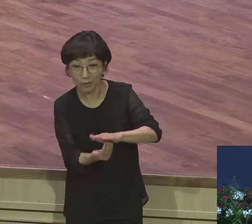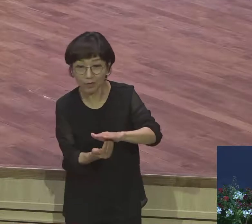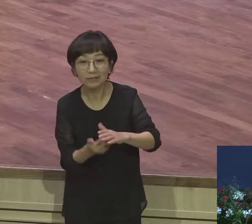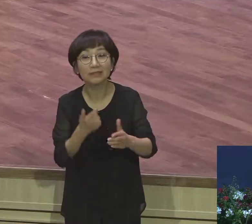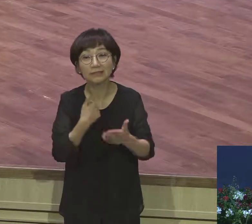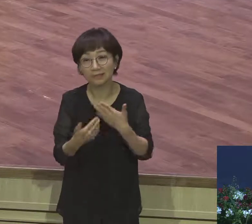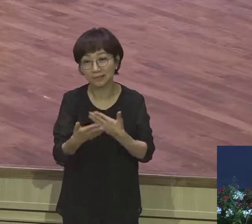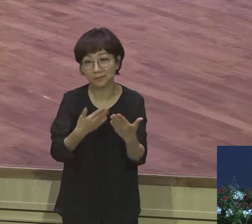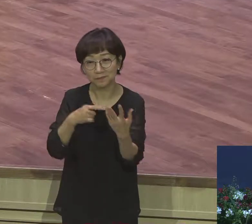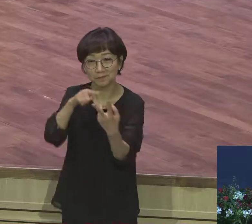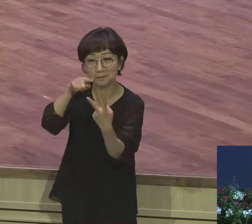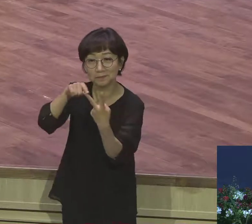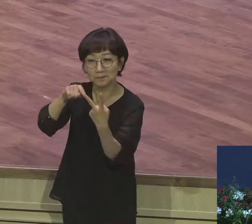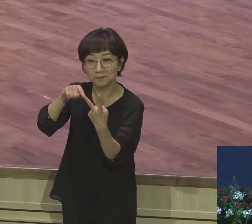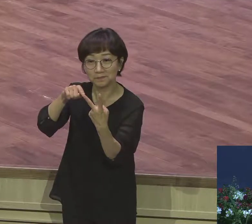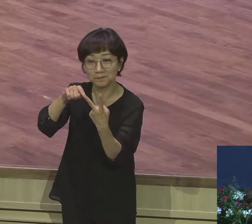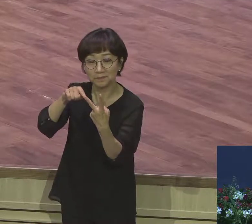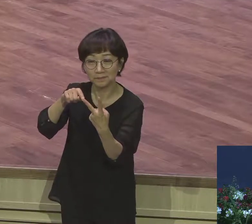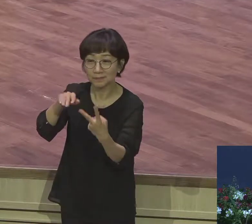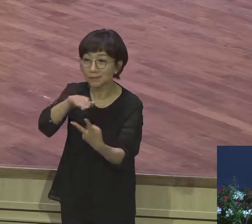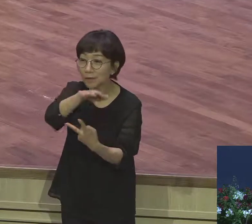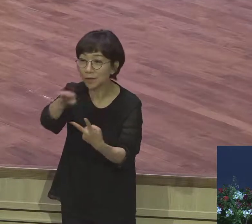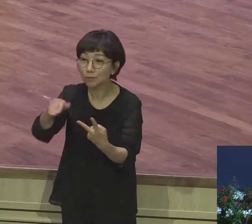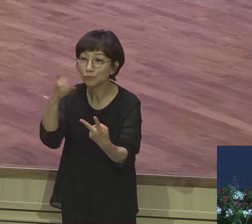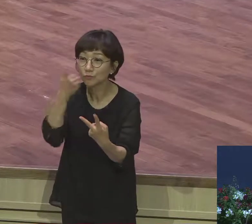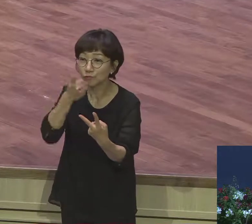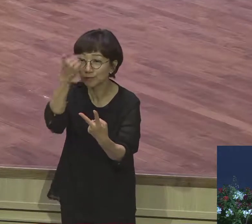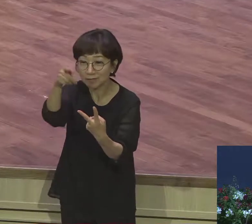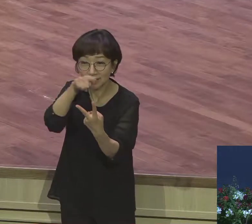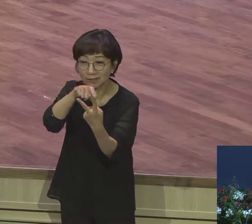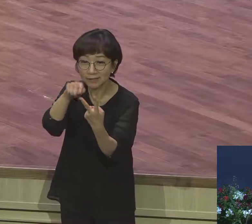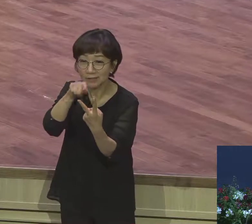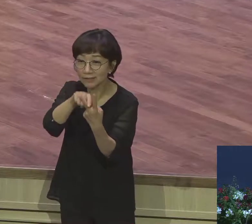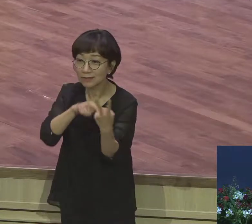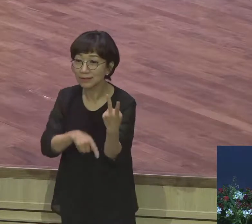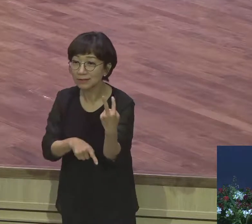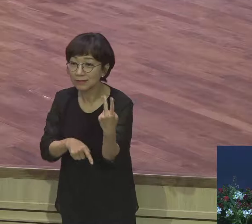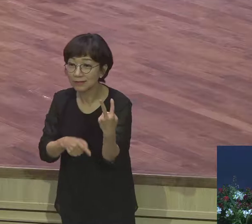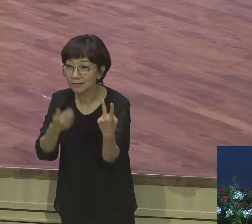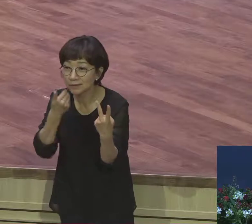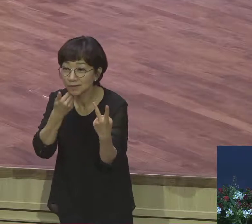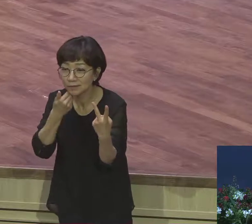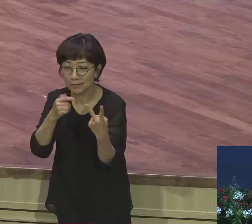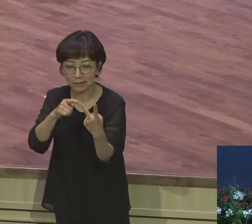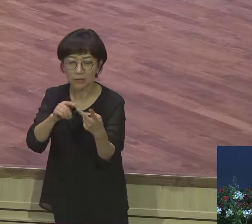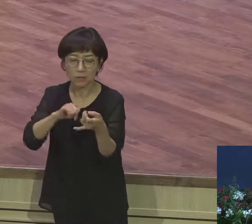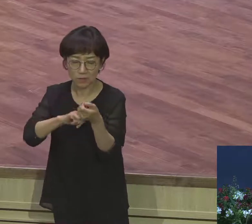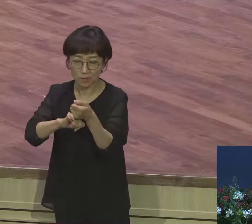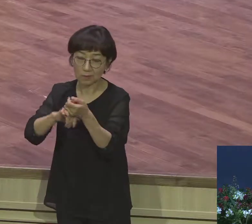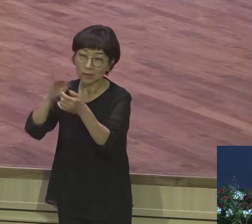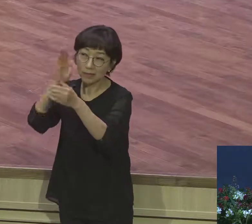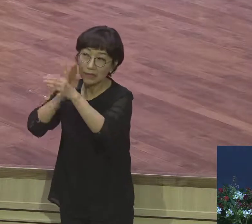처음 하시기 바랍니다 이것이 여러분 중요합니다 엄청납니다